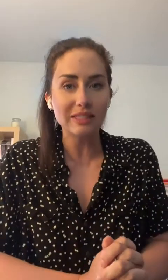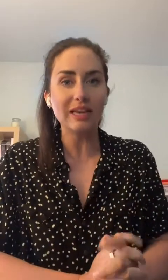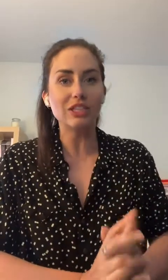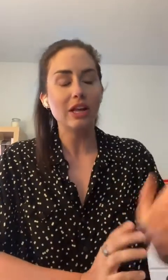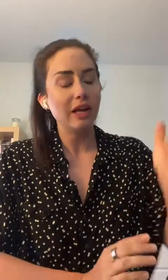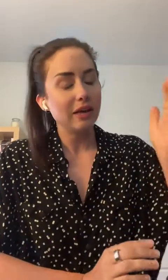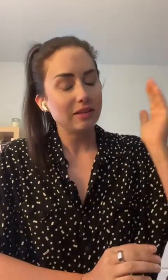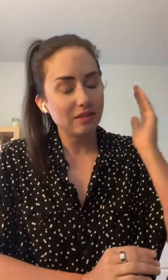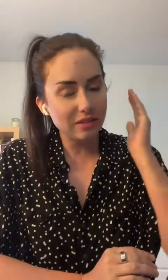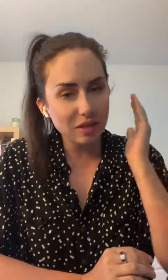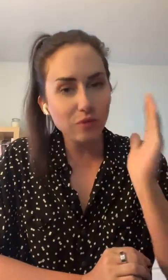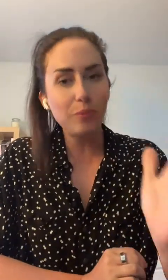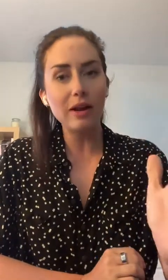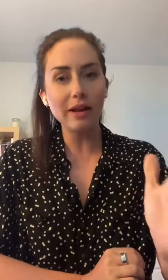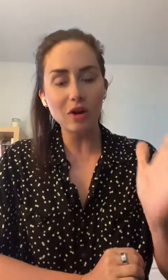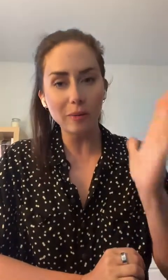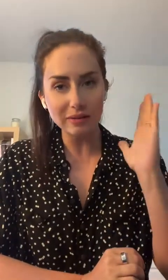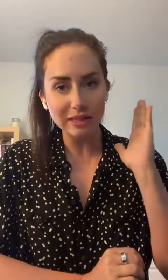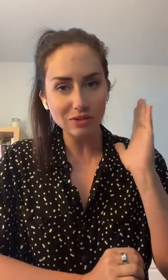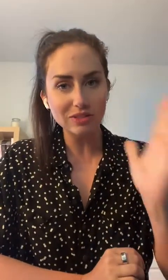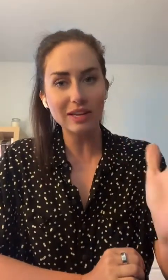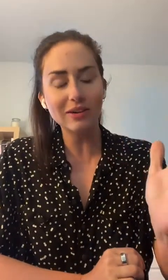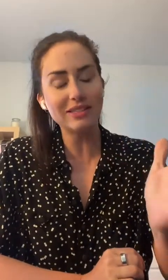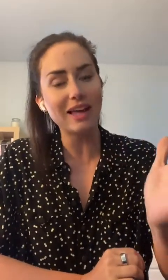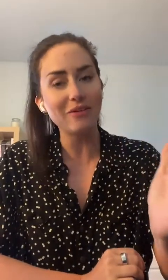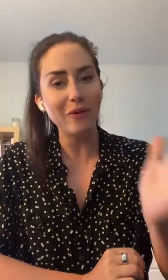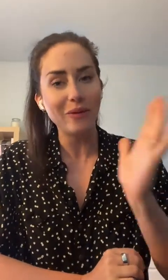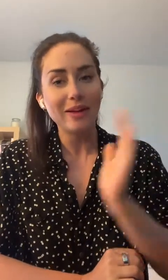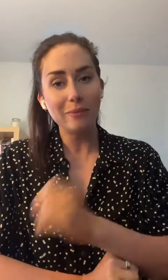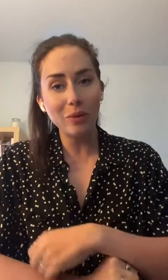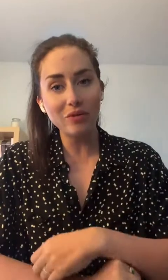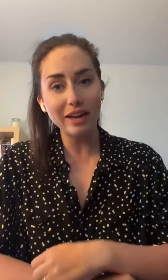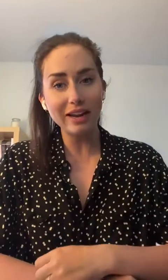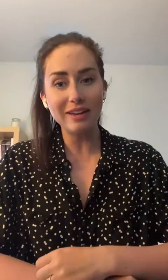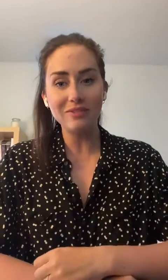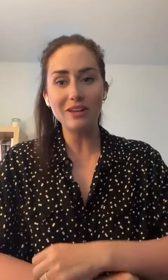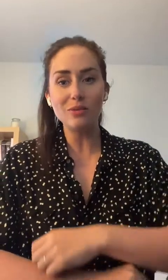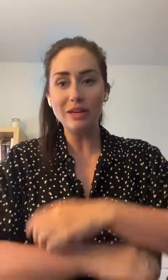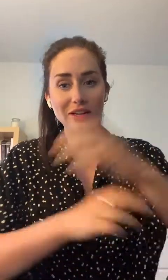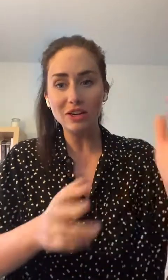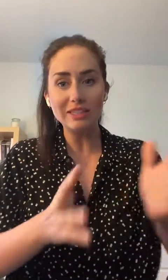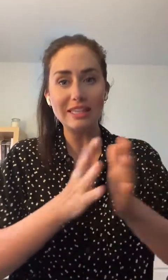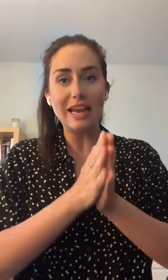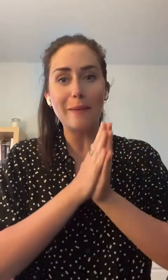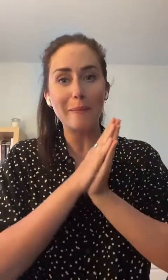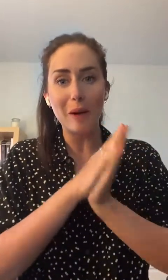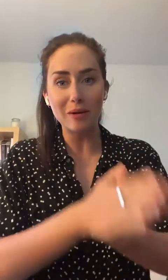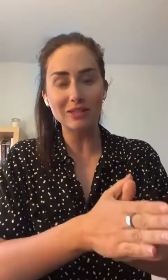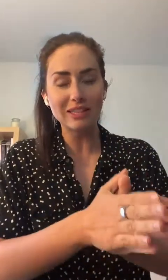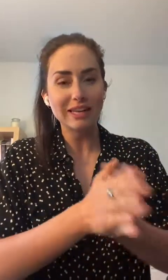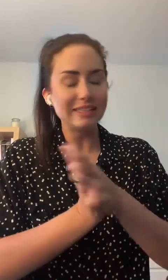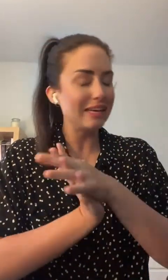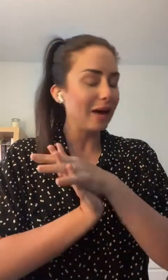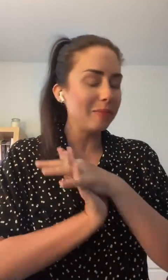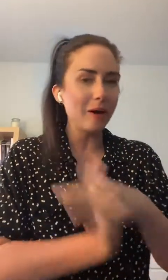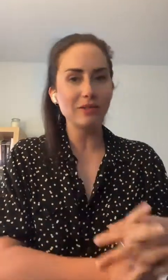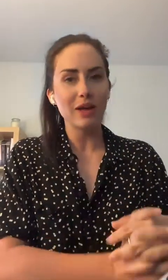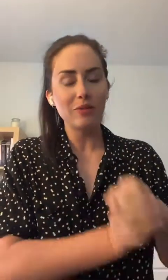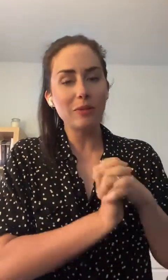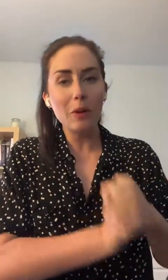le visage, s'il vous plaît, commencez à utiliser un savon. Pour vrai, les filles ou les gars, c'est la base. C'est la base. Vous pouvez